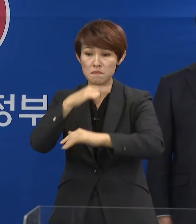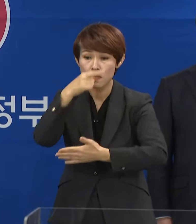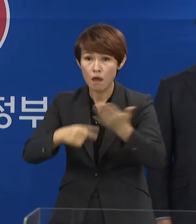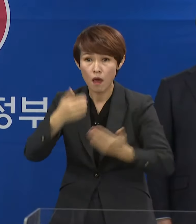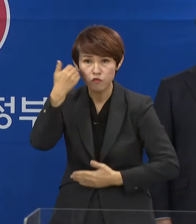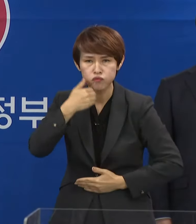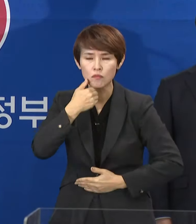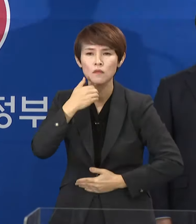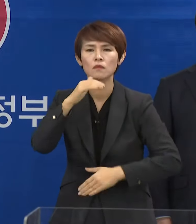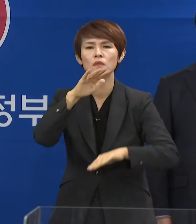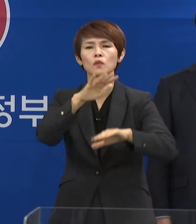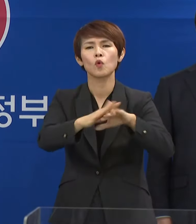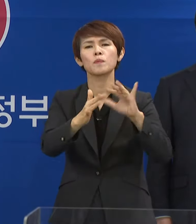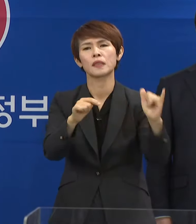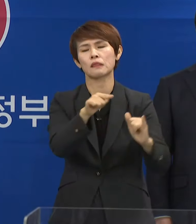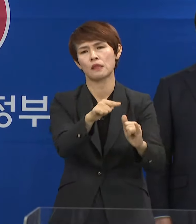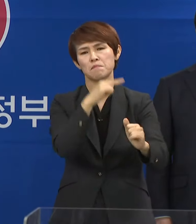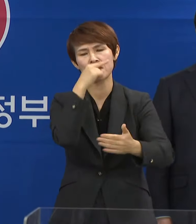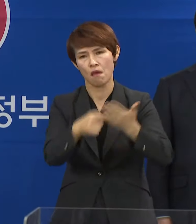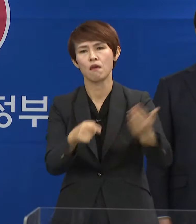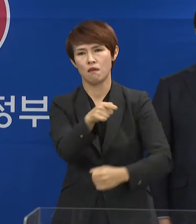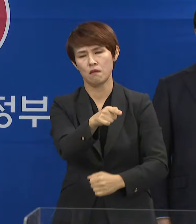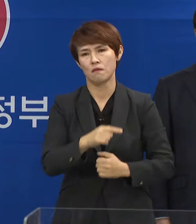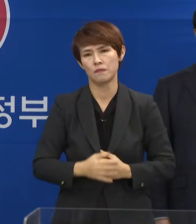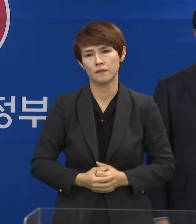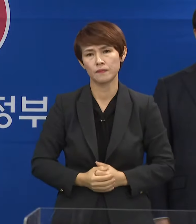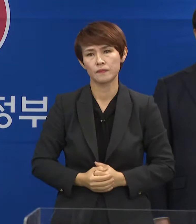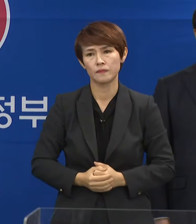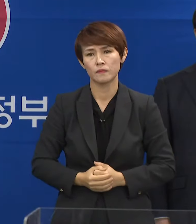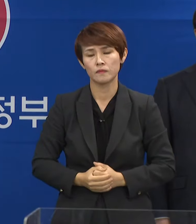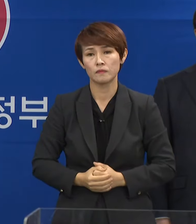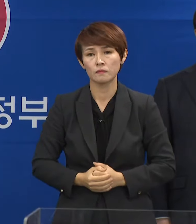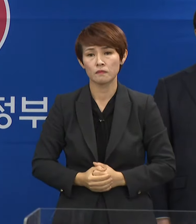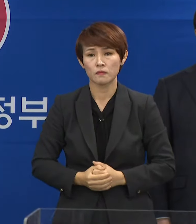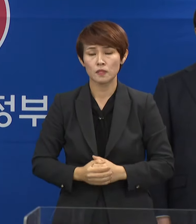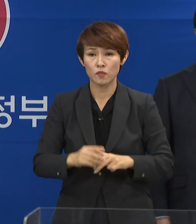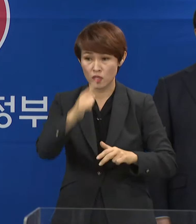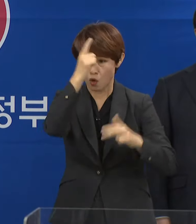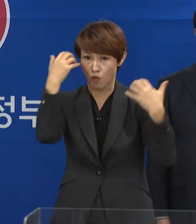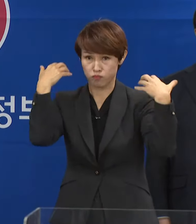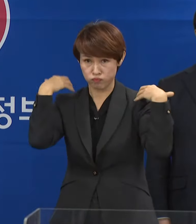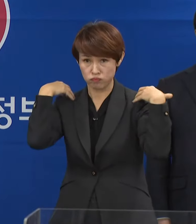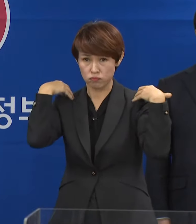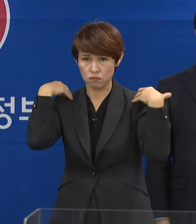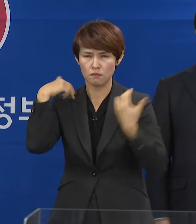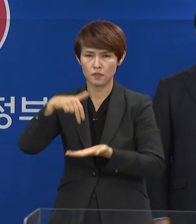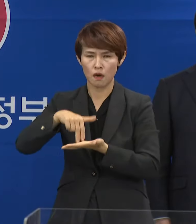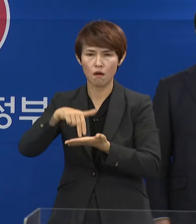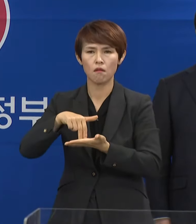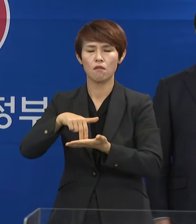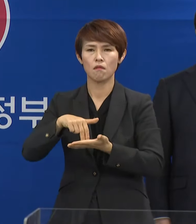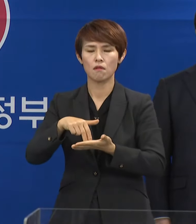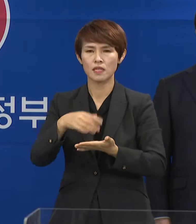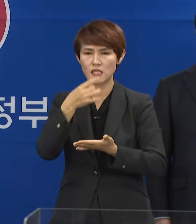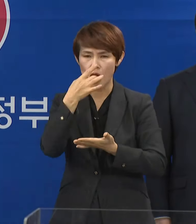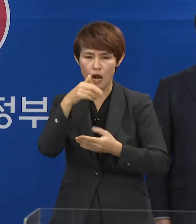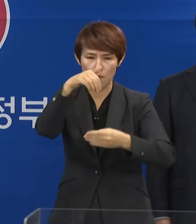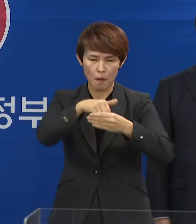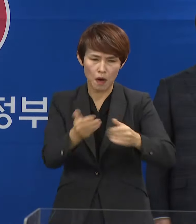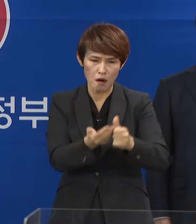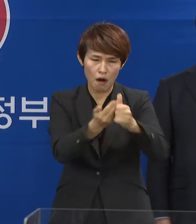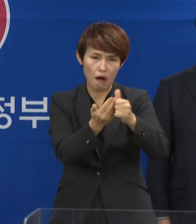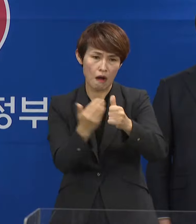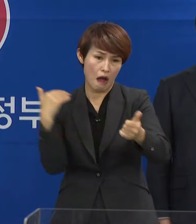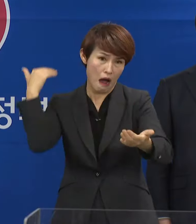피해는 고스란히 농민들에게 돌아갑니다. 지금도 정부는 반복되는 생산과잉으로